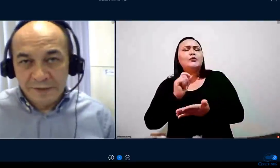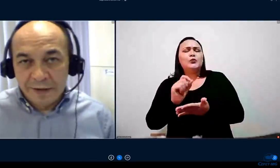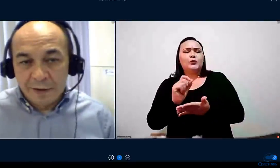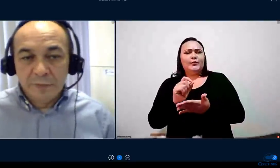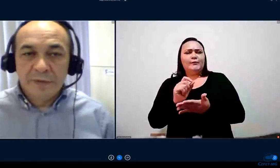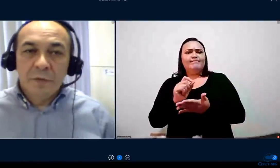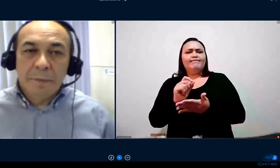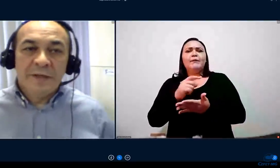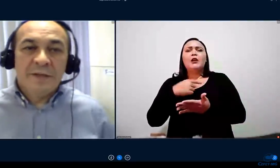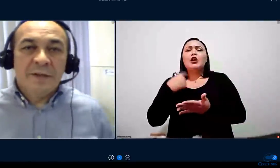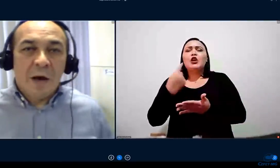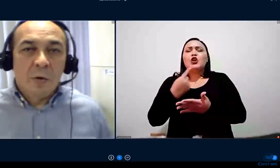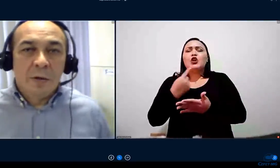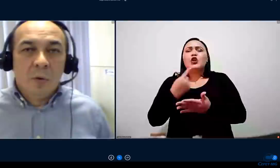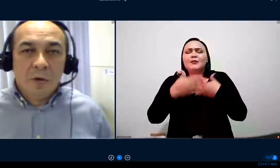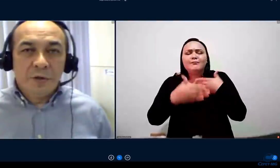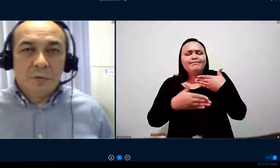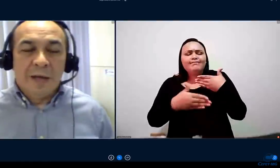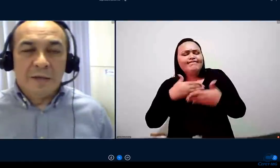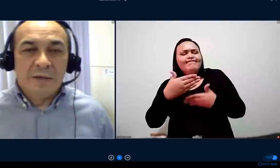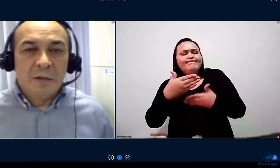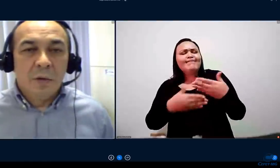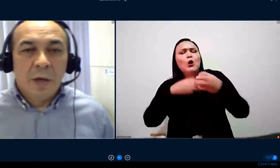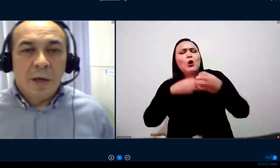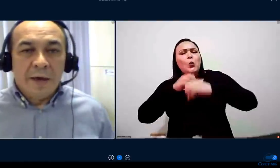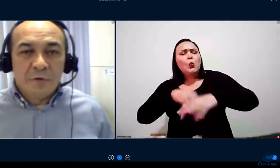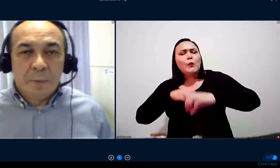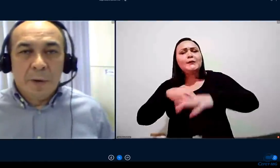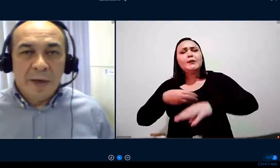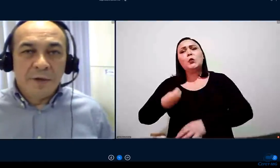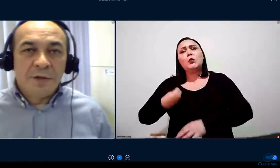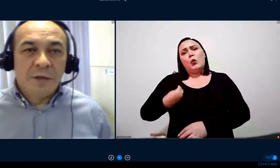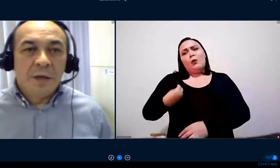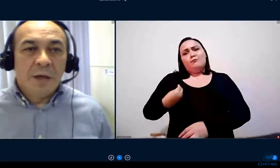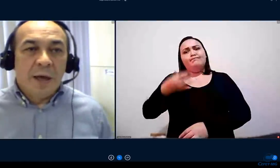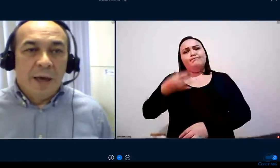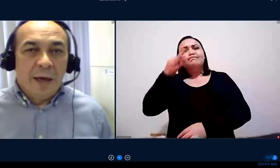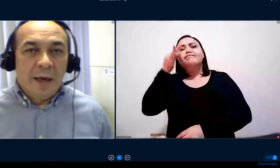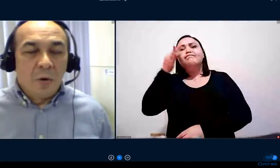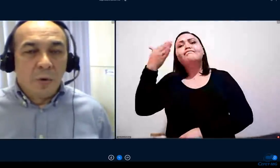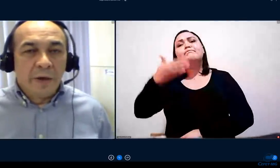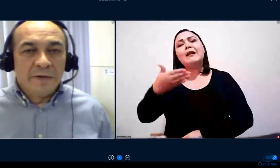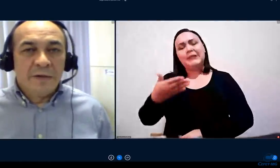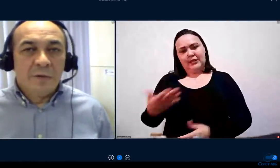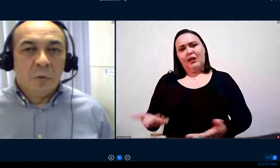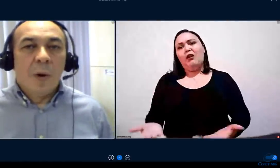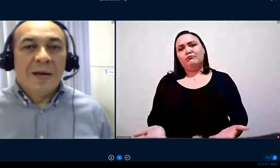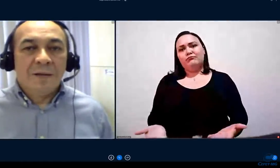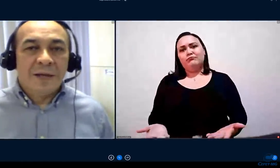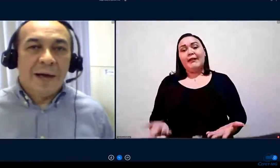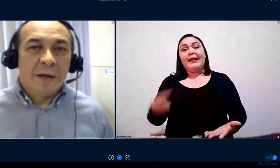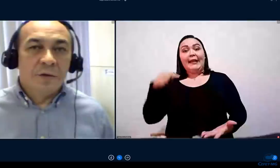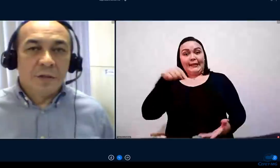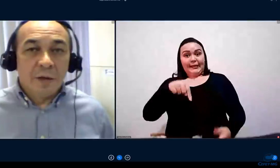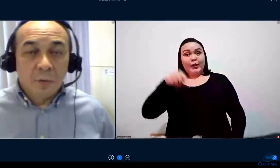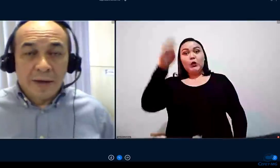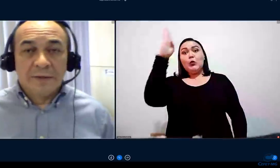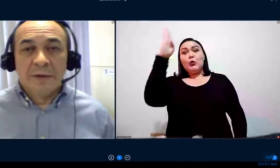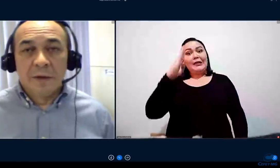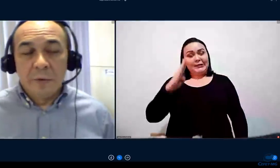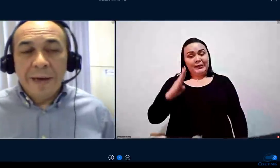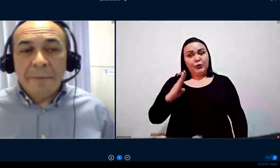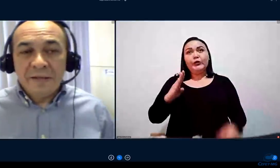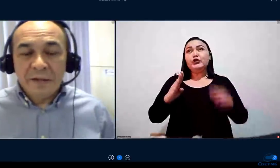presencial. Um ensino presencial que hoje no Brasil é expoente no quesito qualidade da